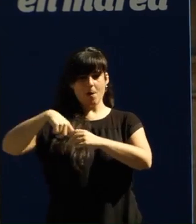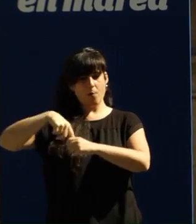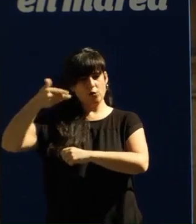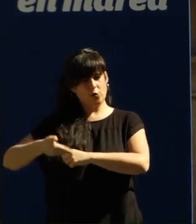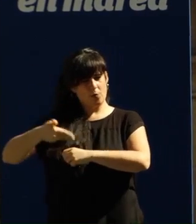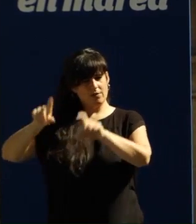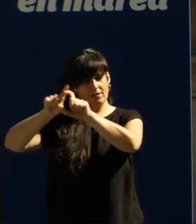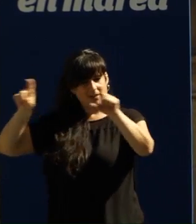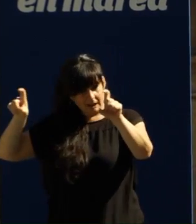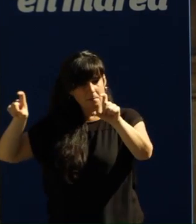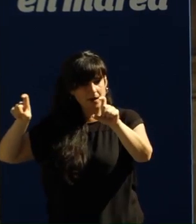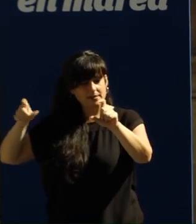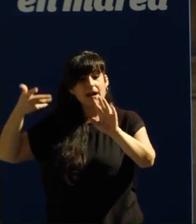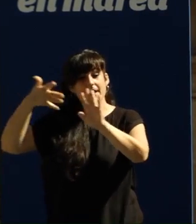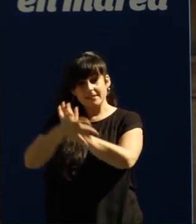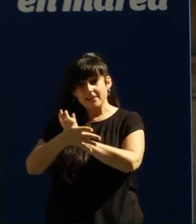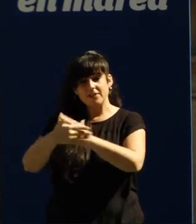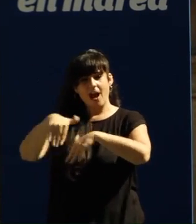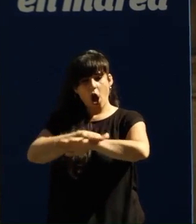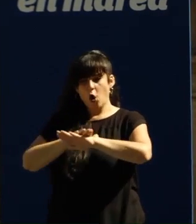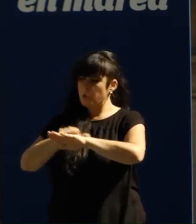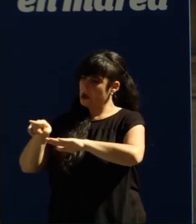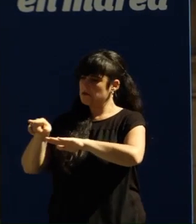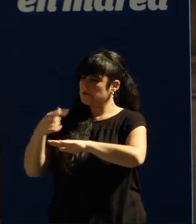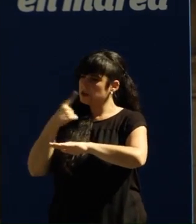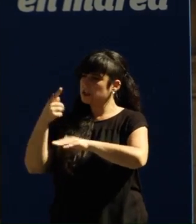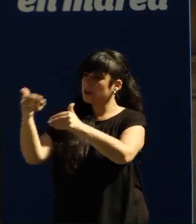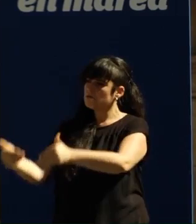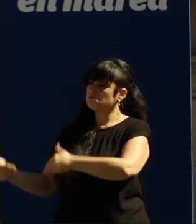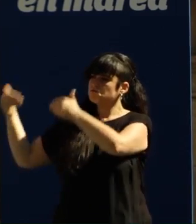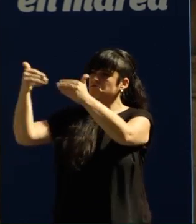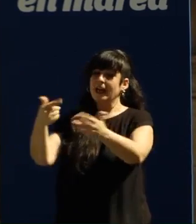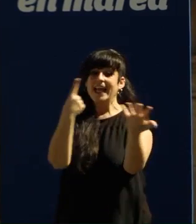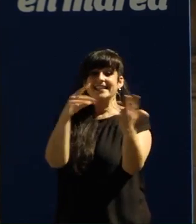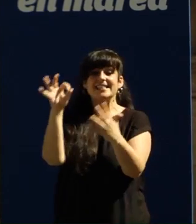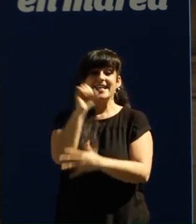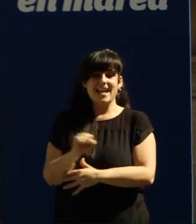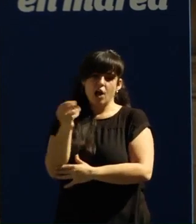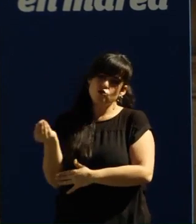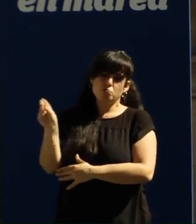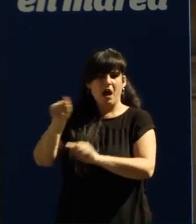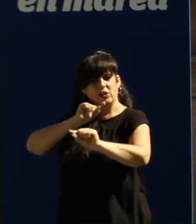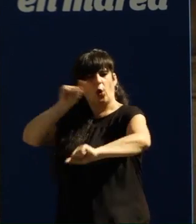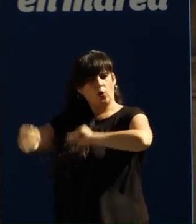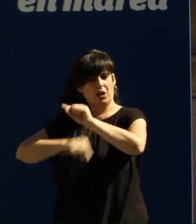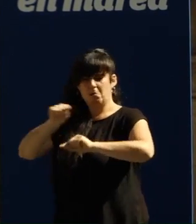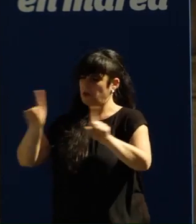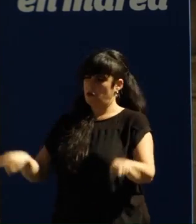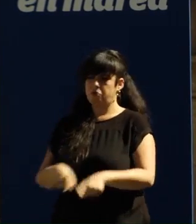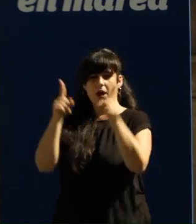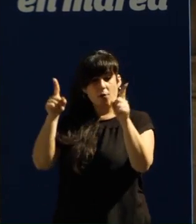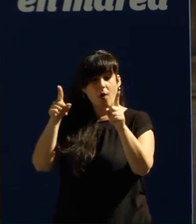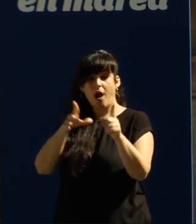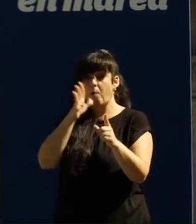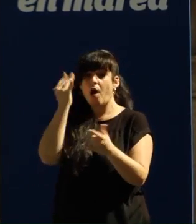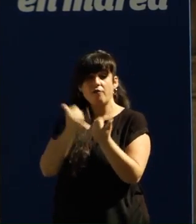que non ten legitimidade para facelo e es regala a custe cero 60 anos máis de explotación no que se convirte nun negocio multimillonario